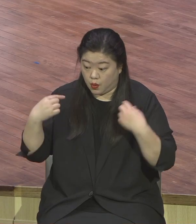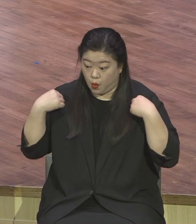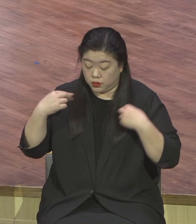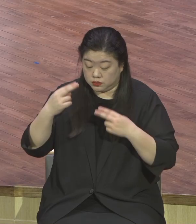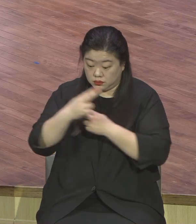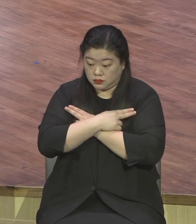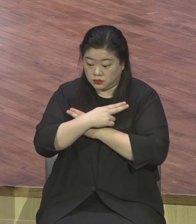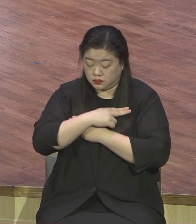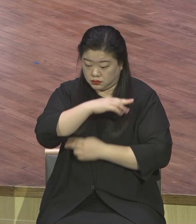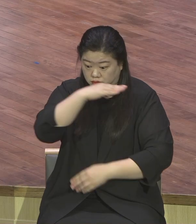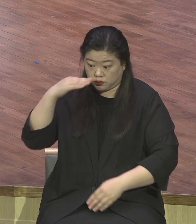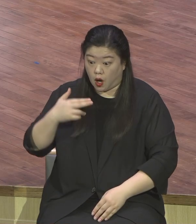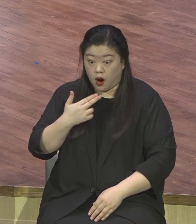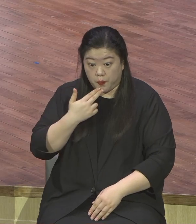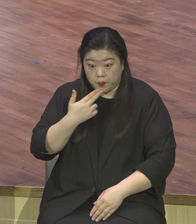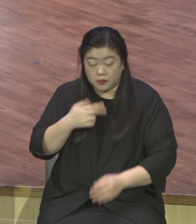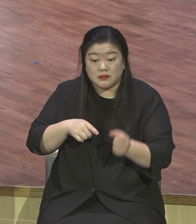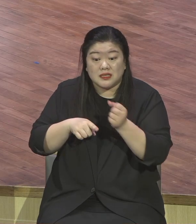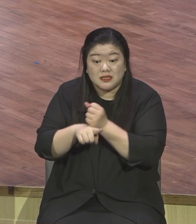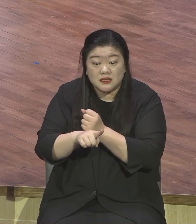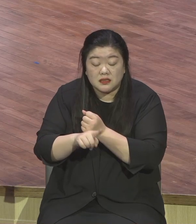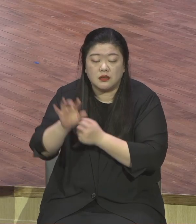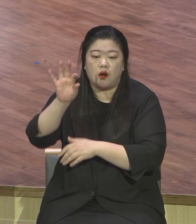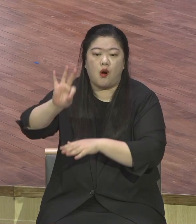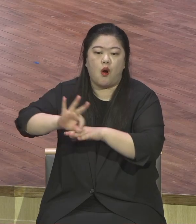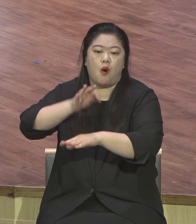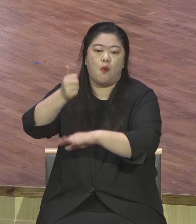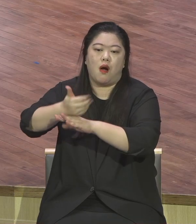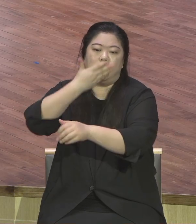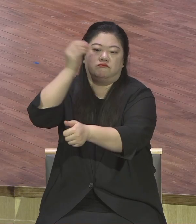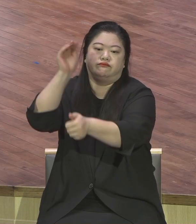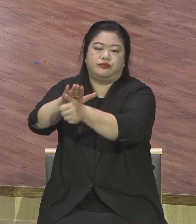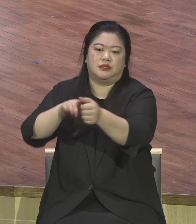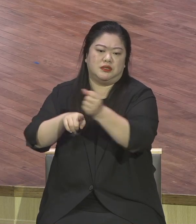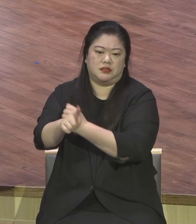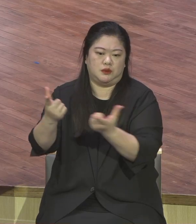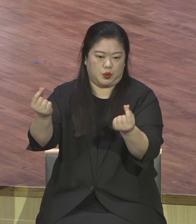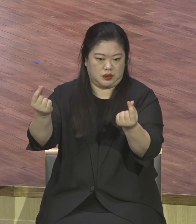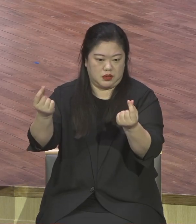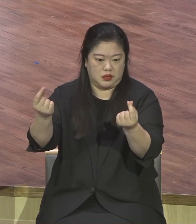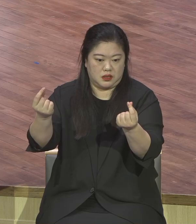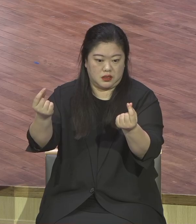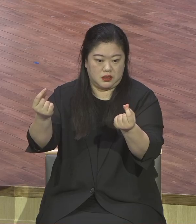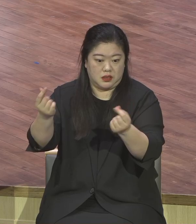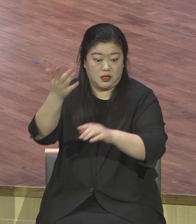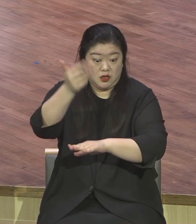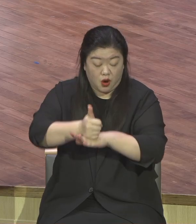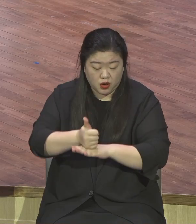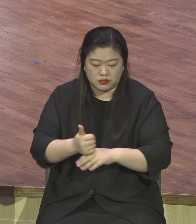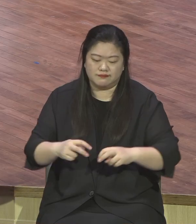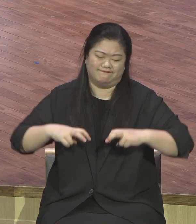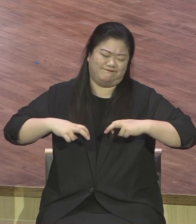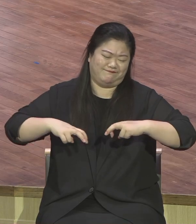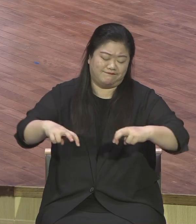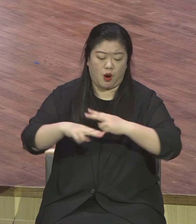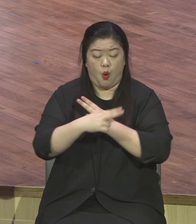이런 의미에요 그래서 자칫 죽이기까지 했다라는 말씀이에요 예수님 예호와의 말씀은 그때 그 상황이